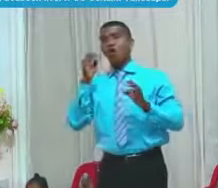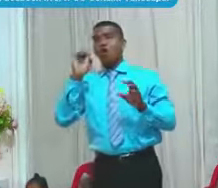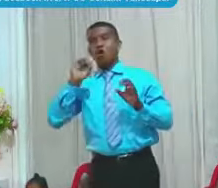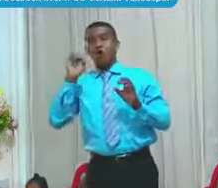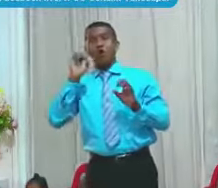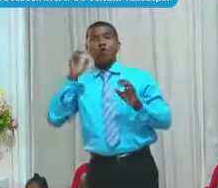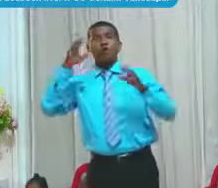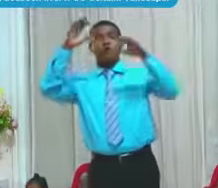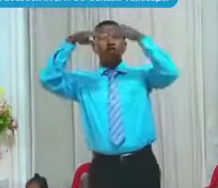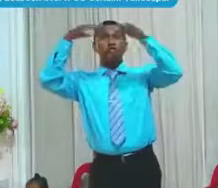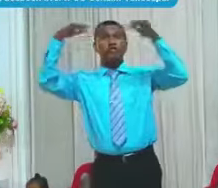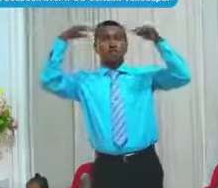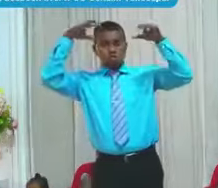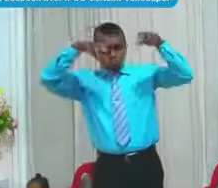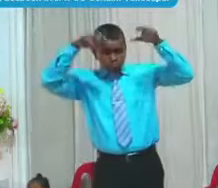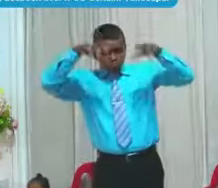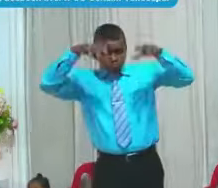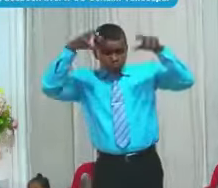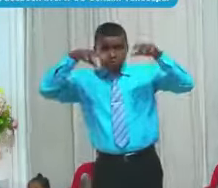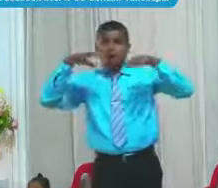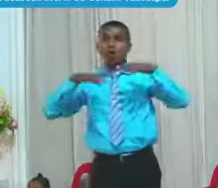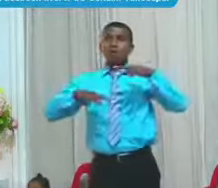desespera Los mata